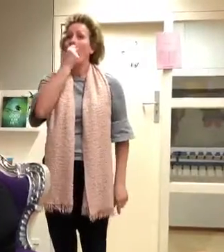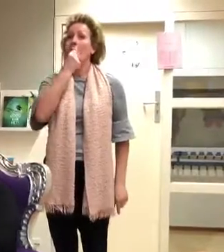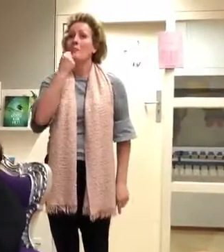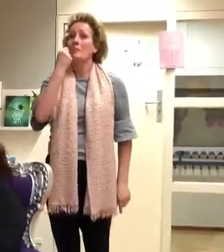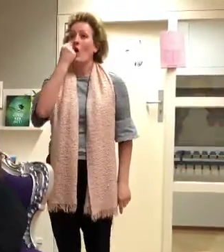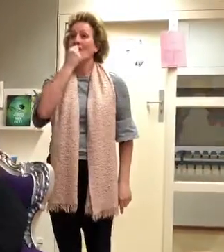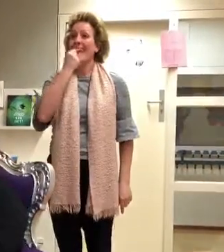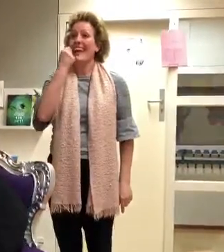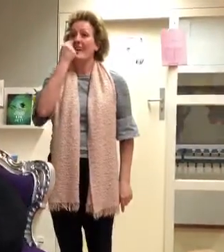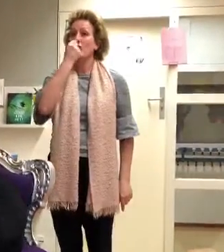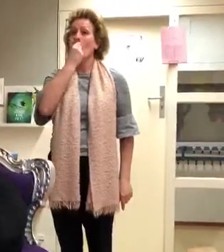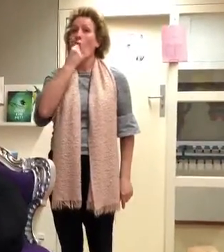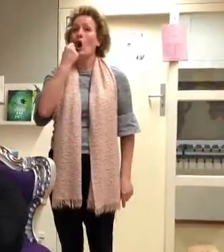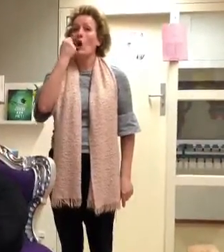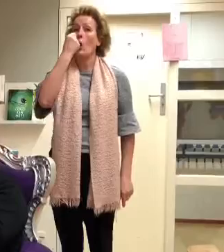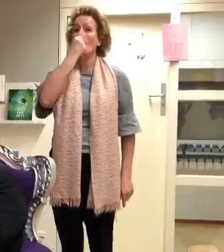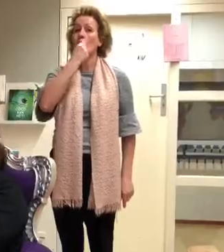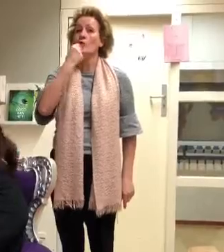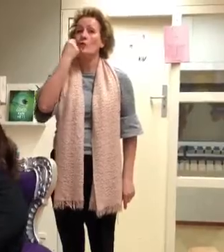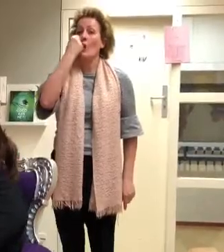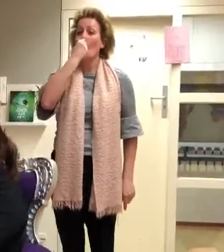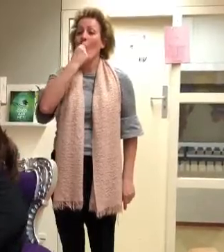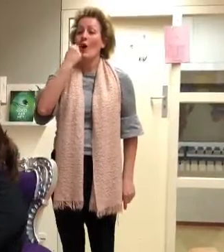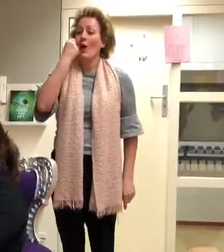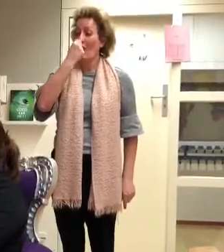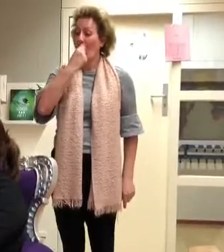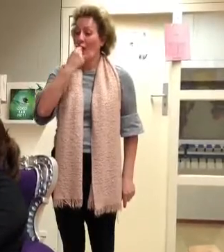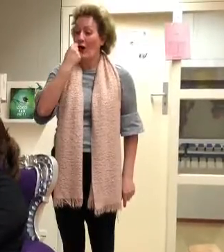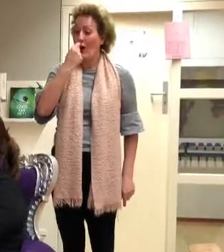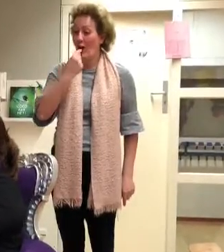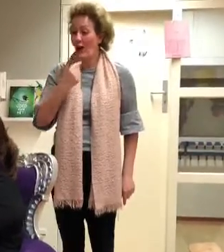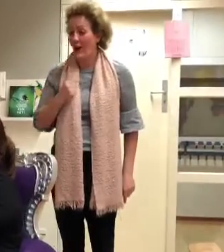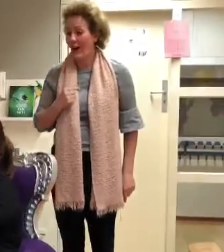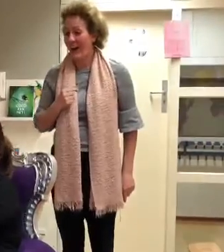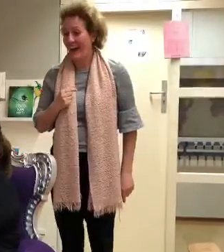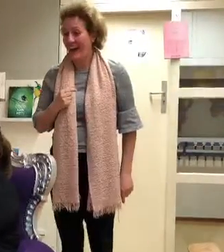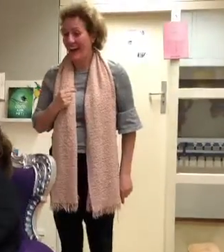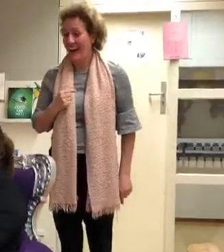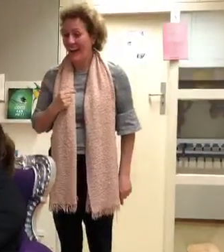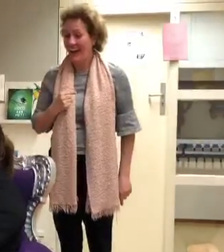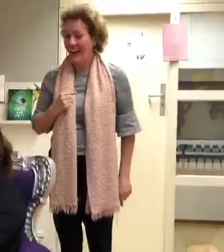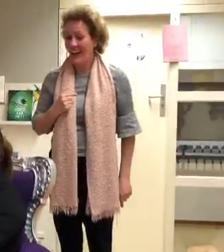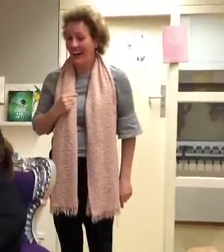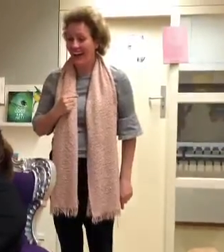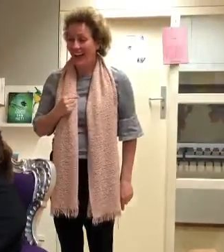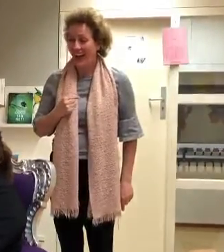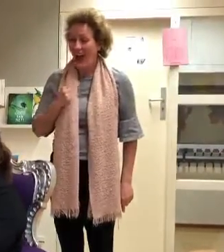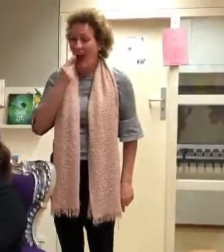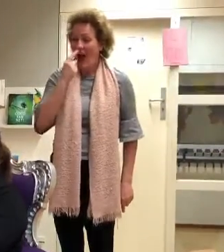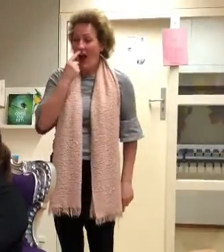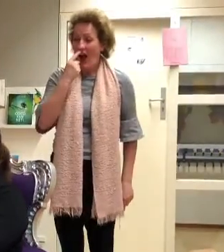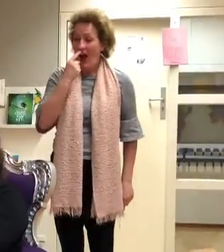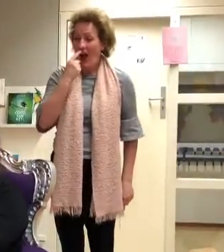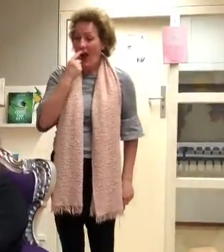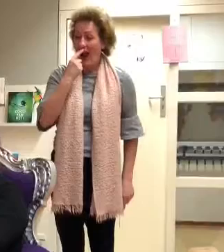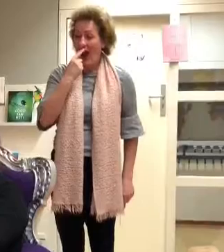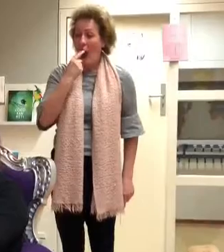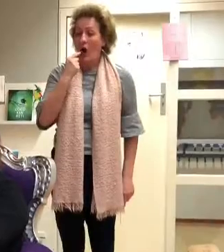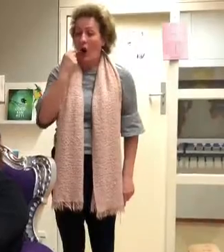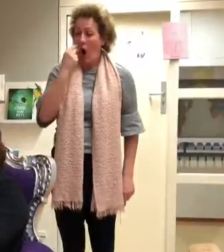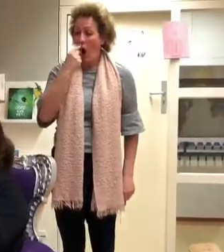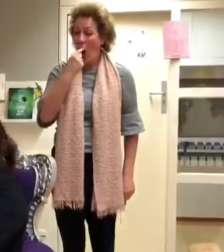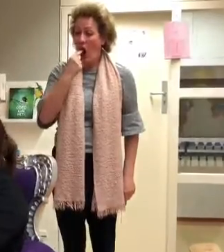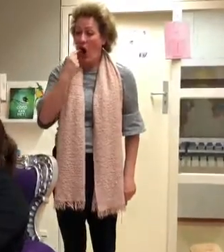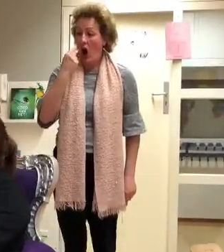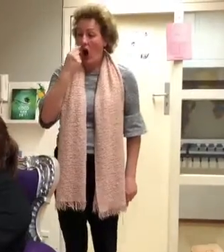En mijn mondje is een rondje. Met mijn mondje maak ik een